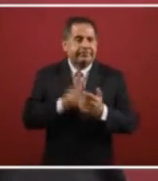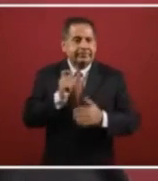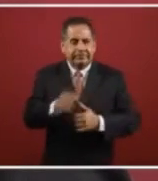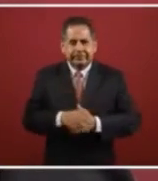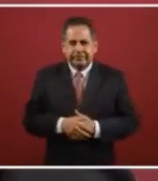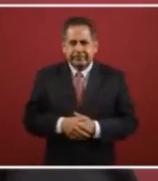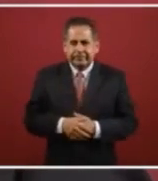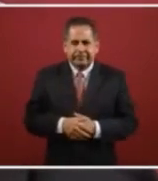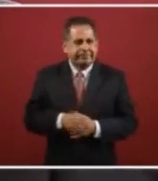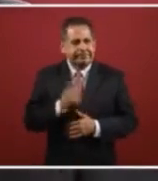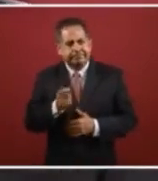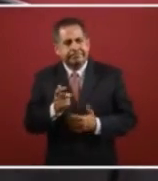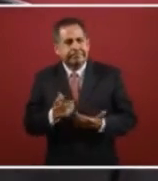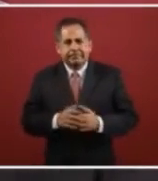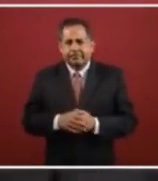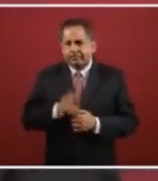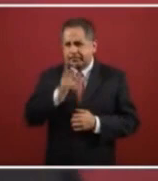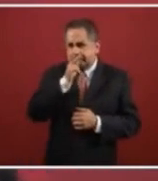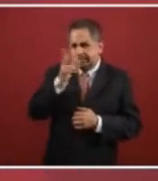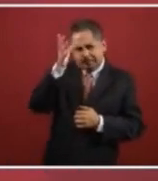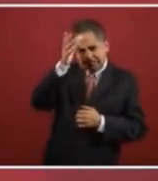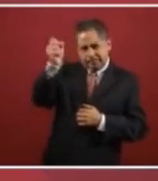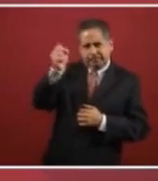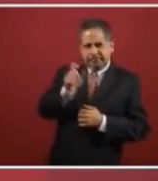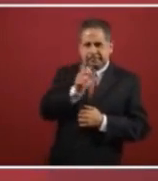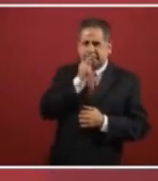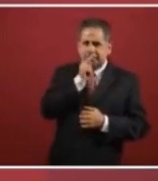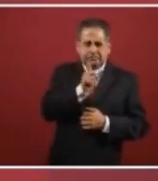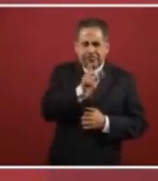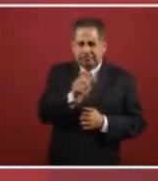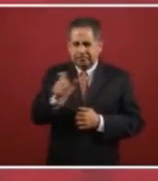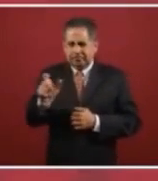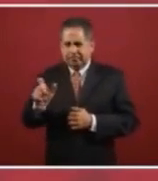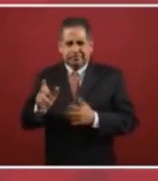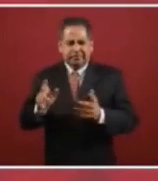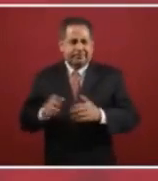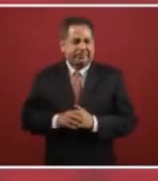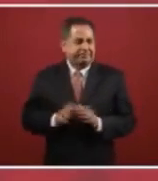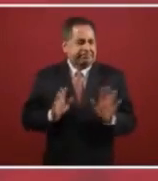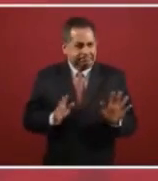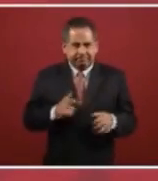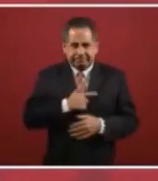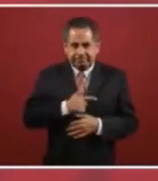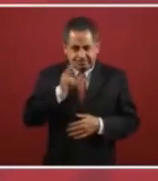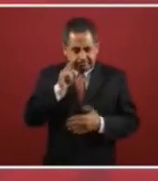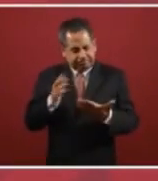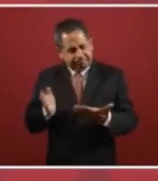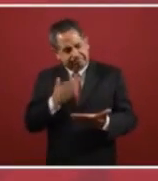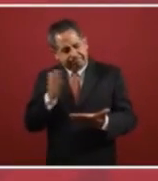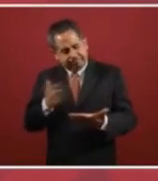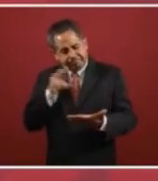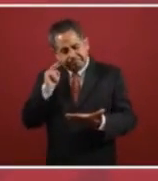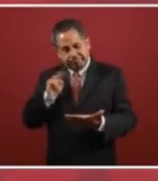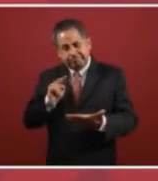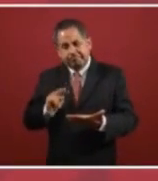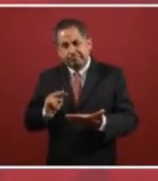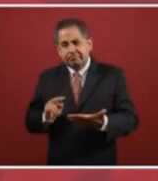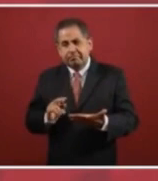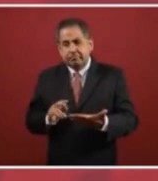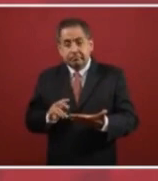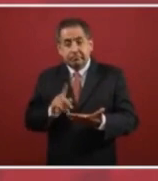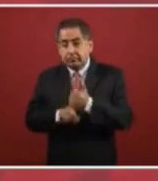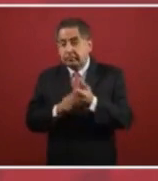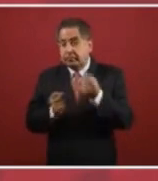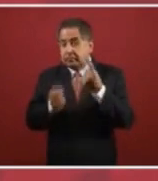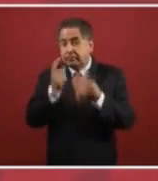los conceptos términos o palabras me da justo a veces reviso y